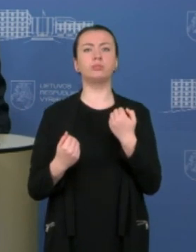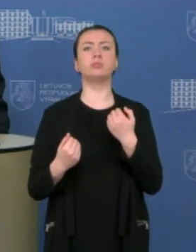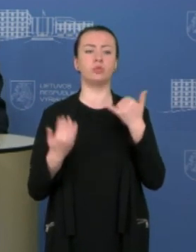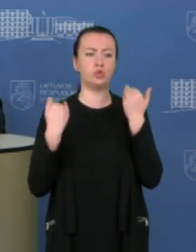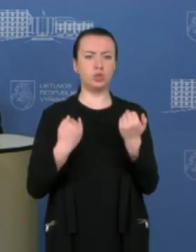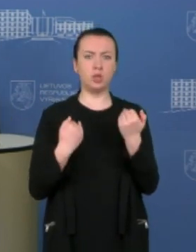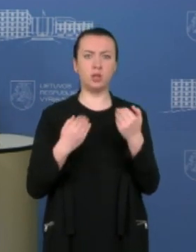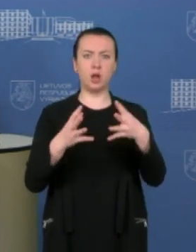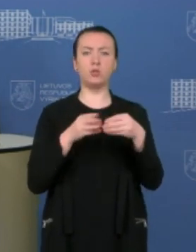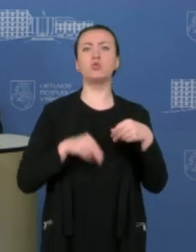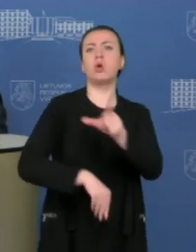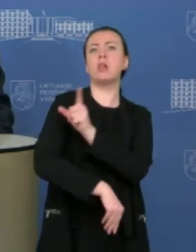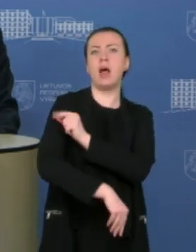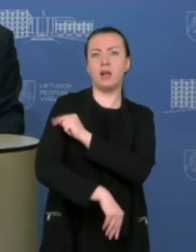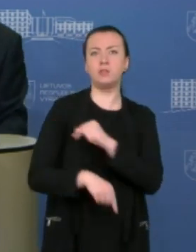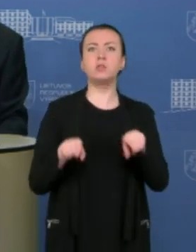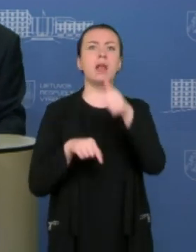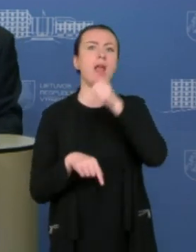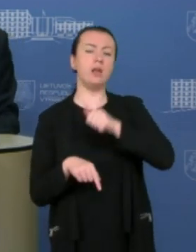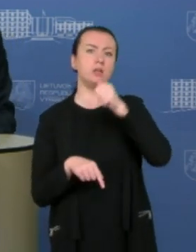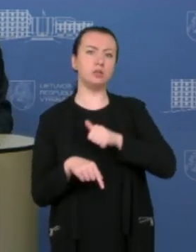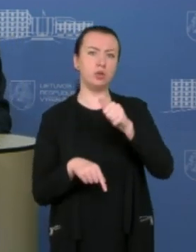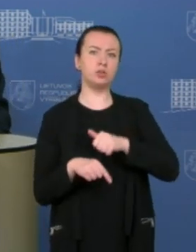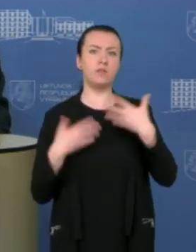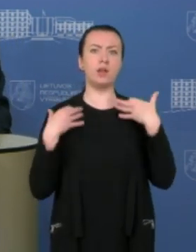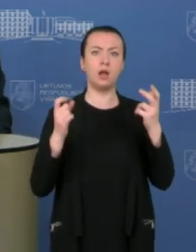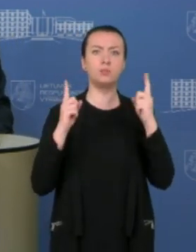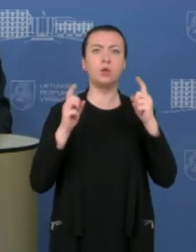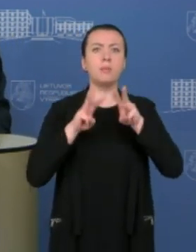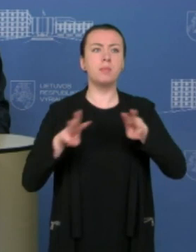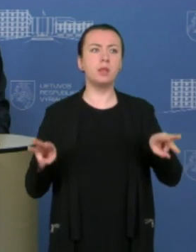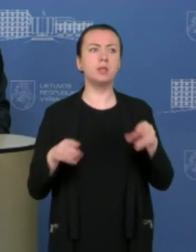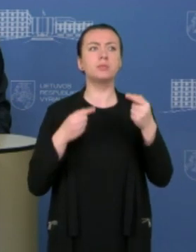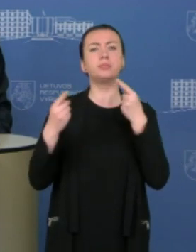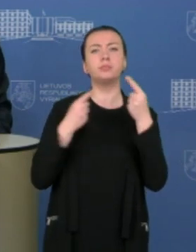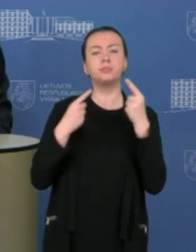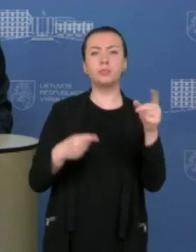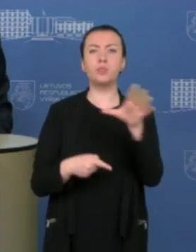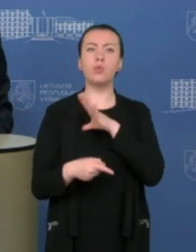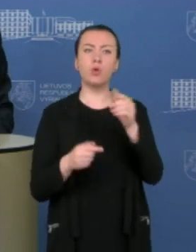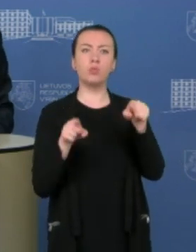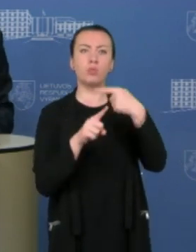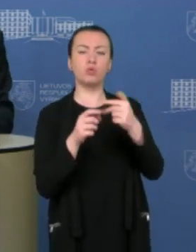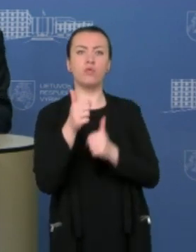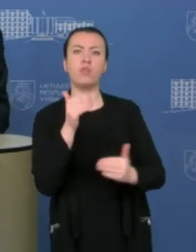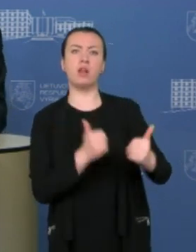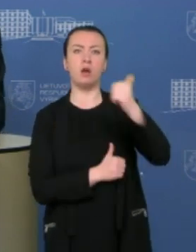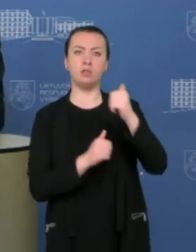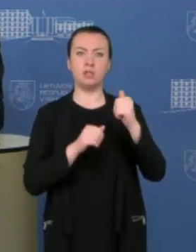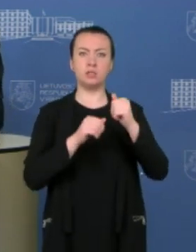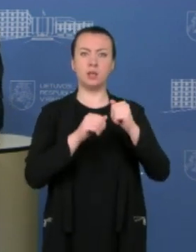dar ir šiandien ir su Latvijos, ir su Estijos sveikatos apsaugų ministrais ir jų vyriausiais epidemiologais.